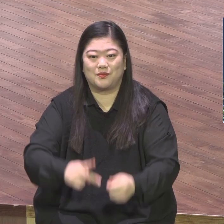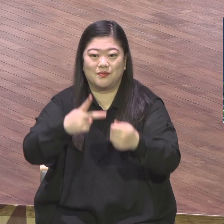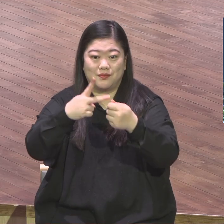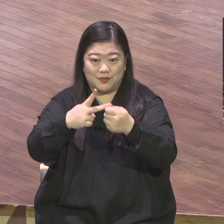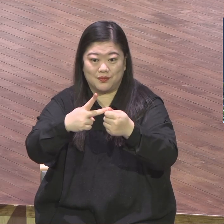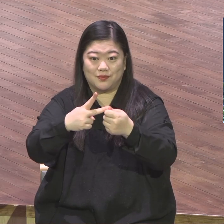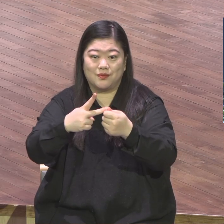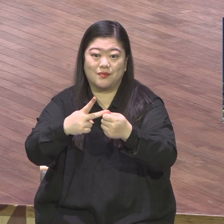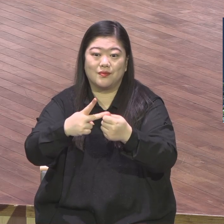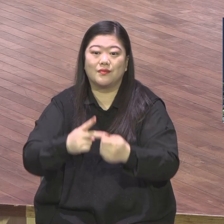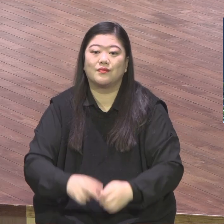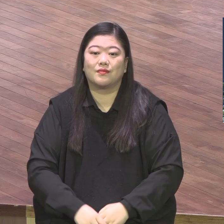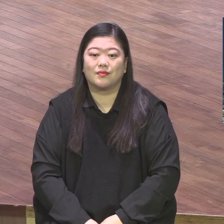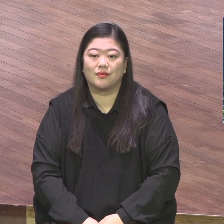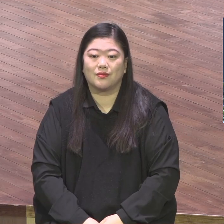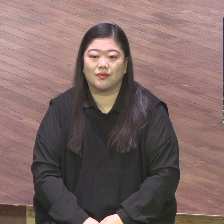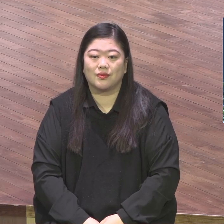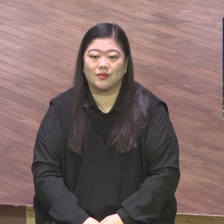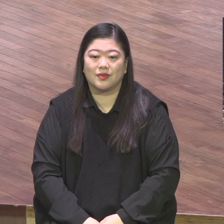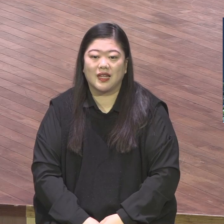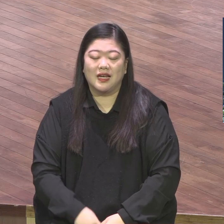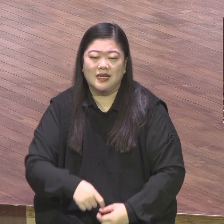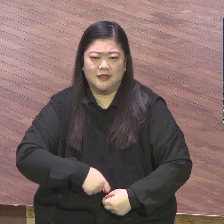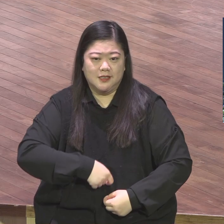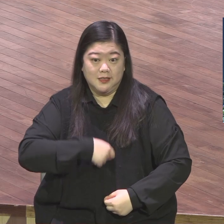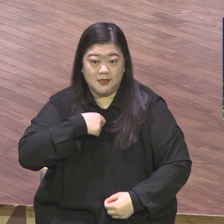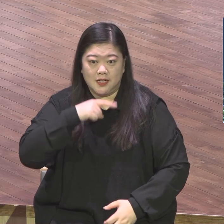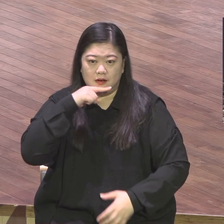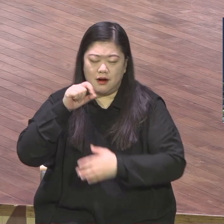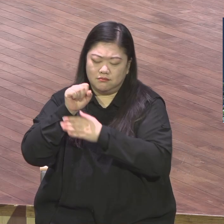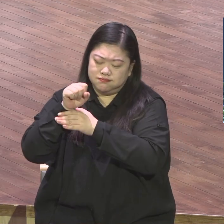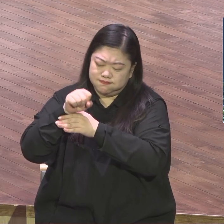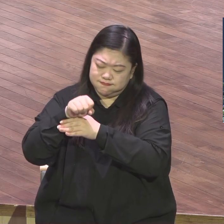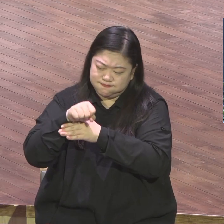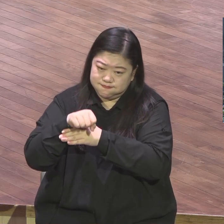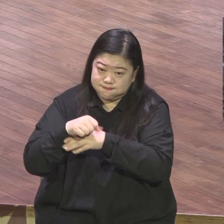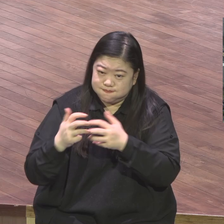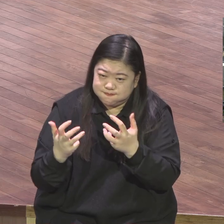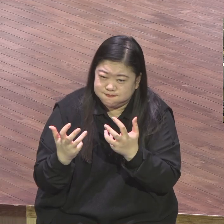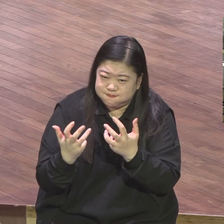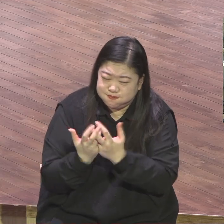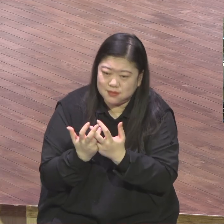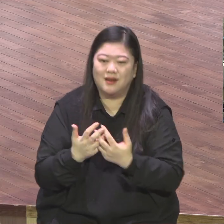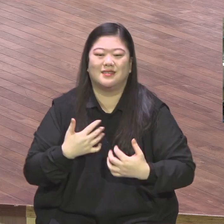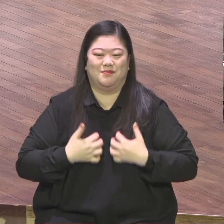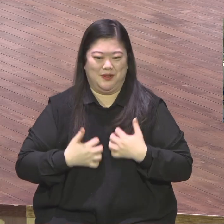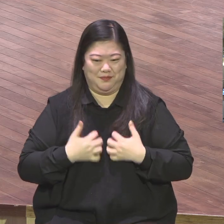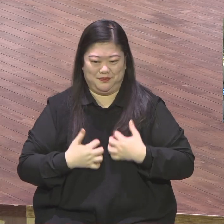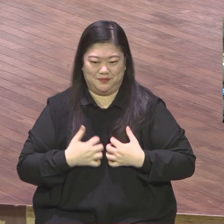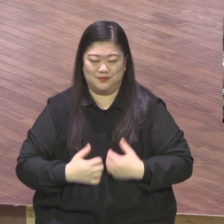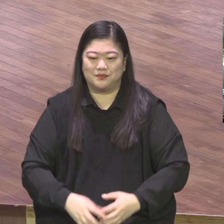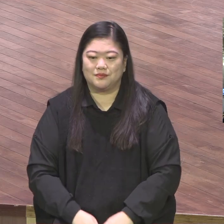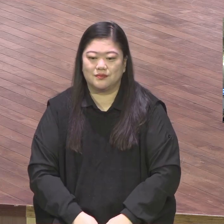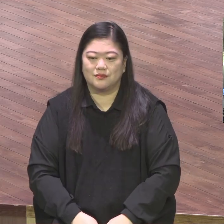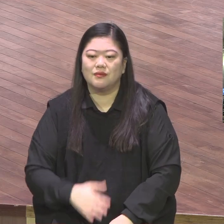의의 열매를 가득하게 맺는 기뻐입니다 9절로 11절 봅니다 내가 기도하느라 너희 사랑을